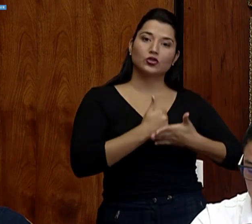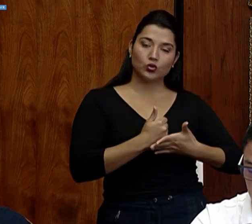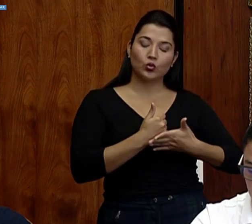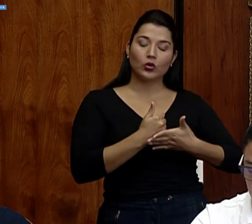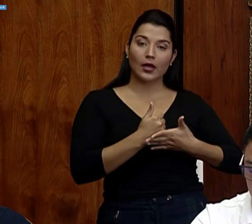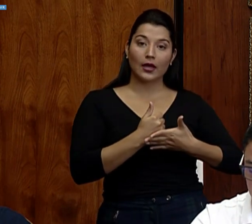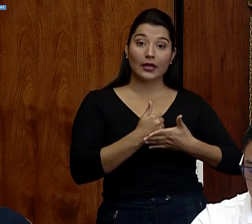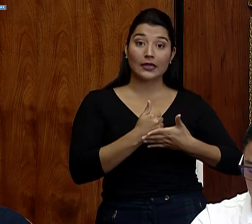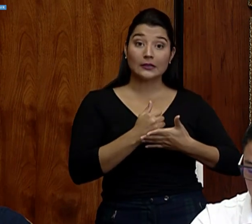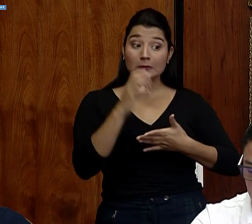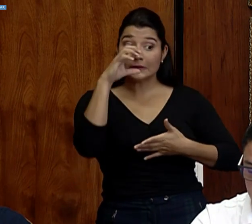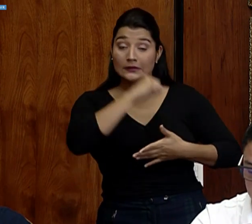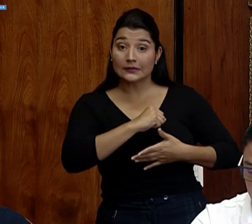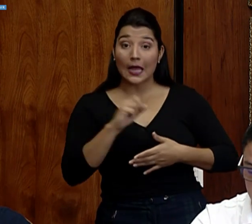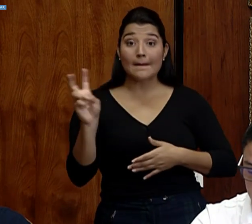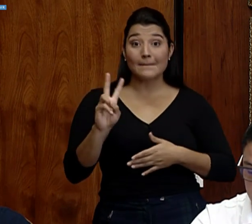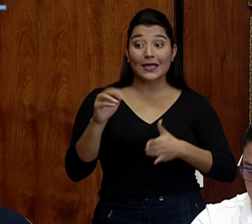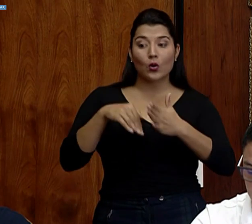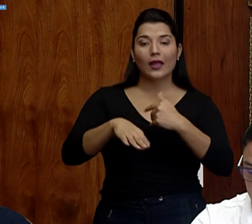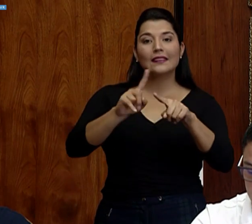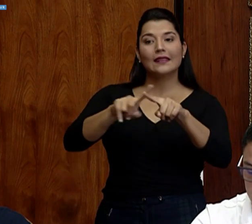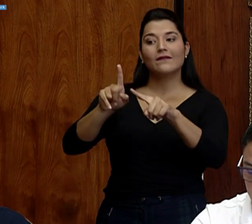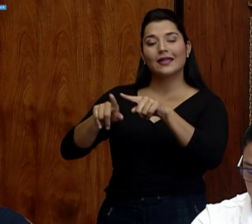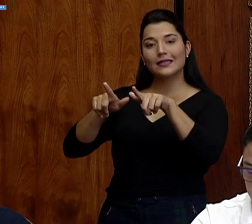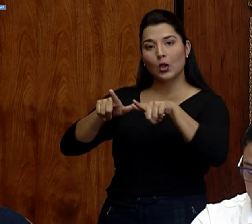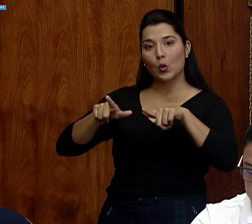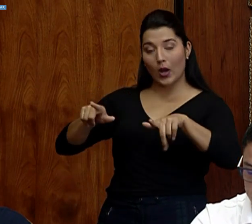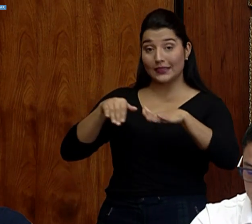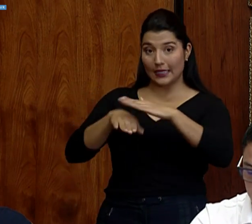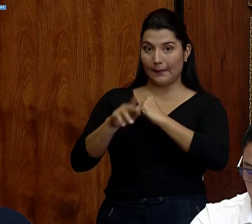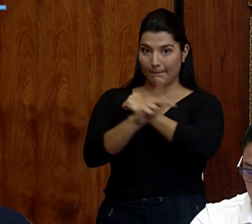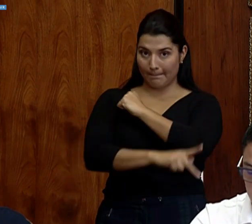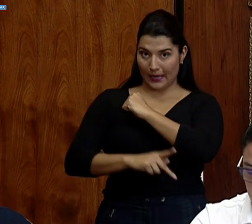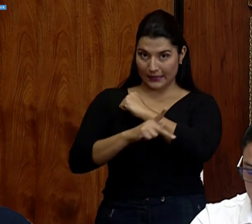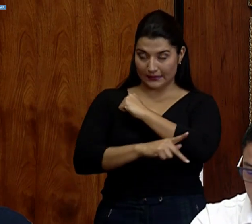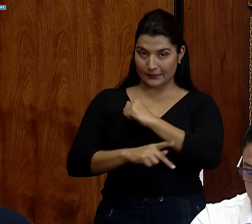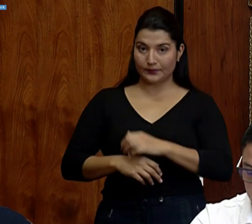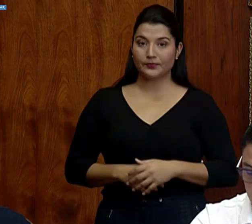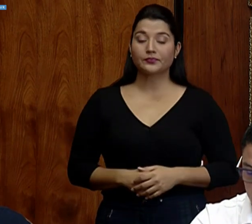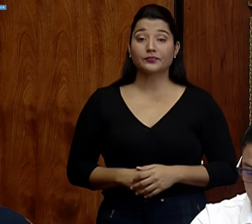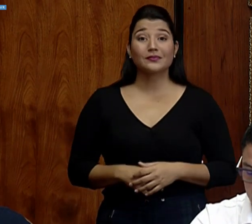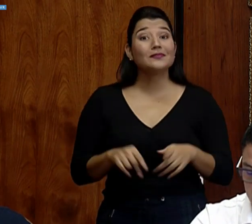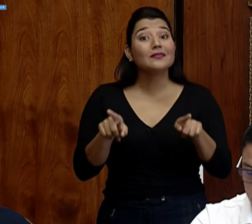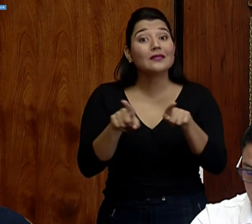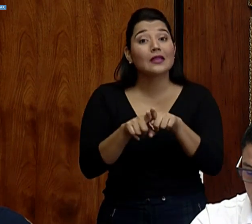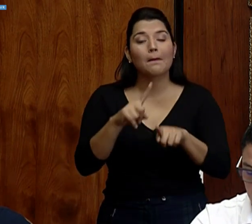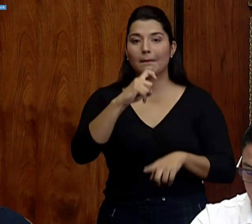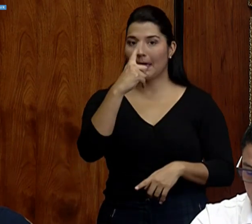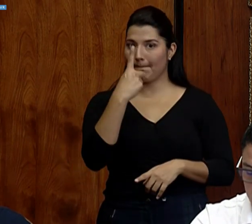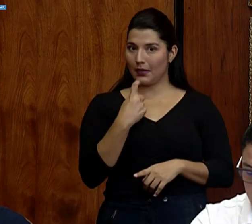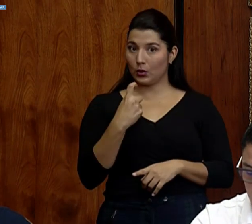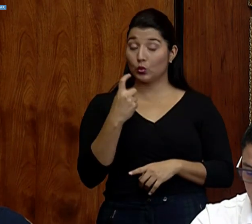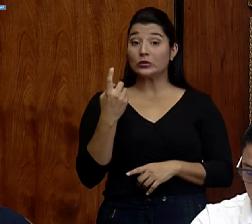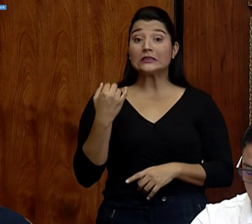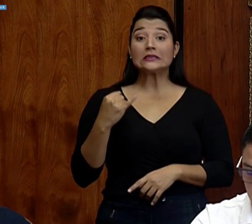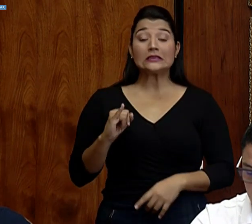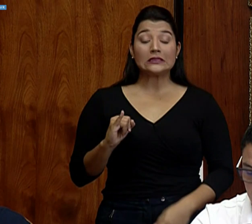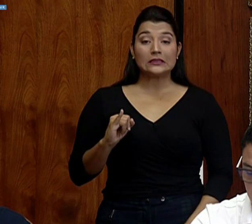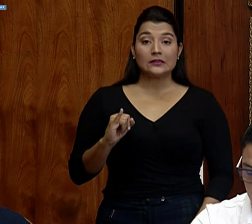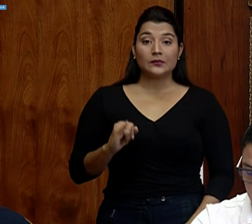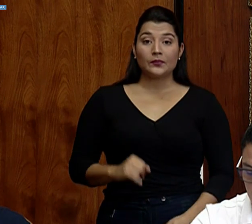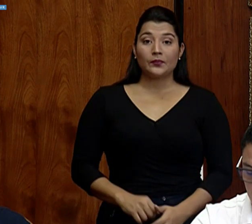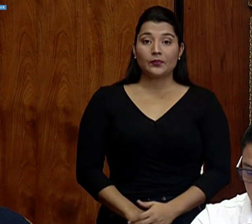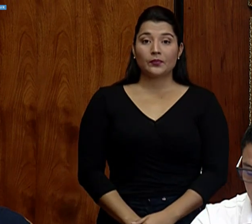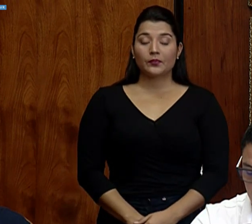mayormente el virus en diferentes partes del país. Preguntan también si él